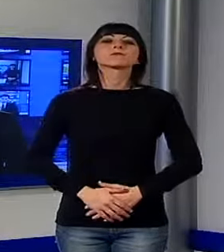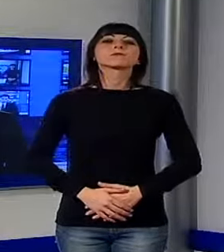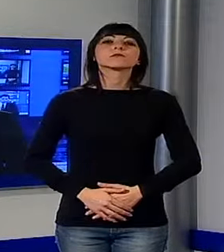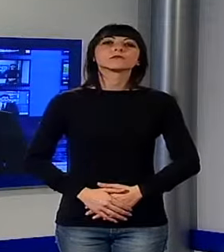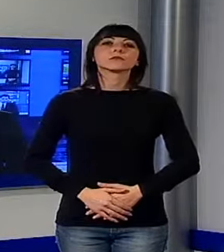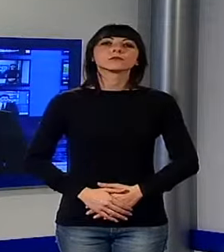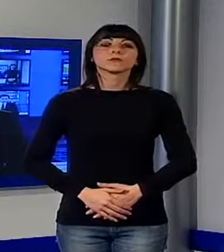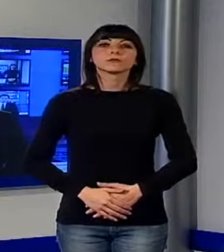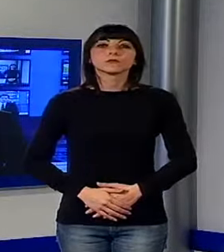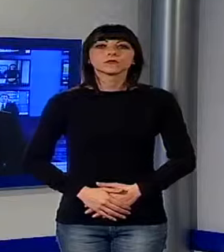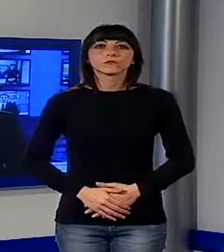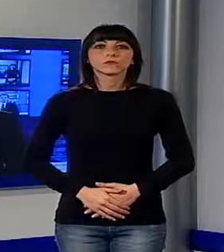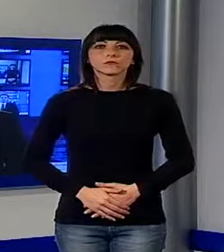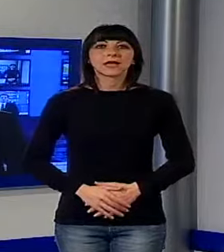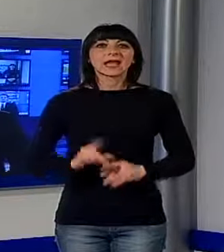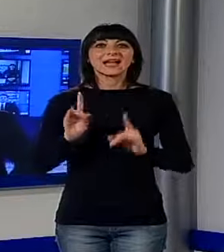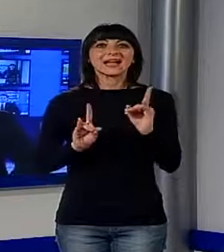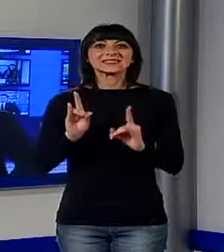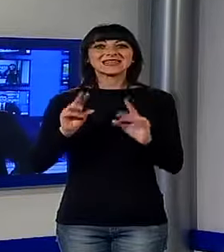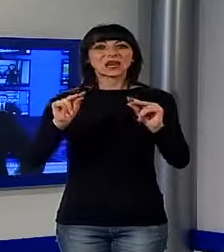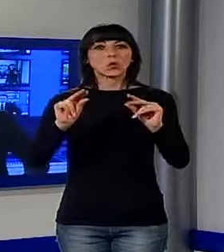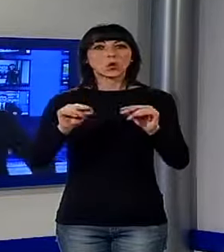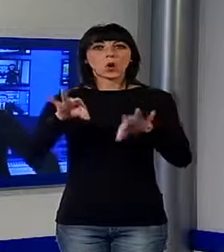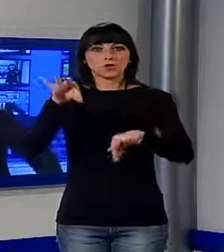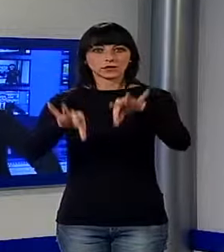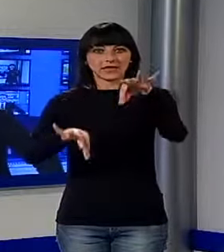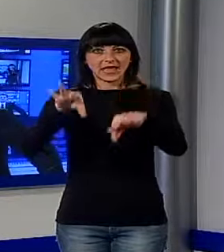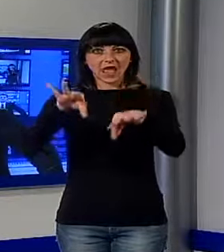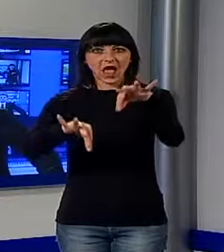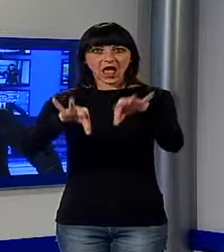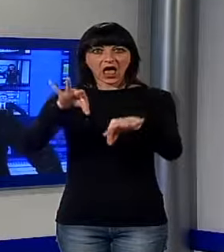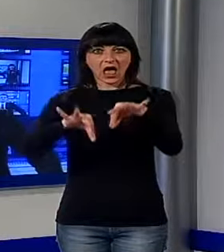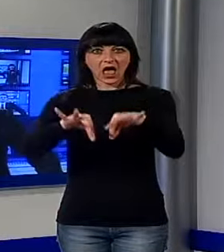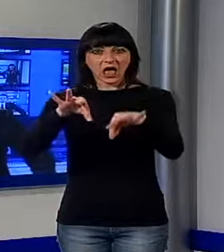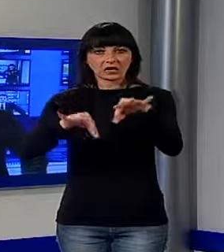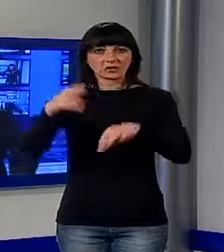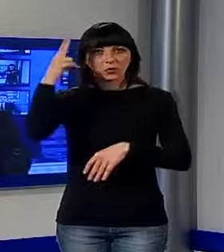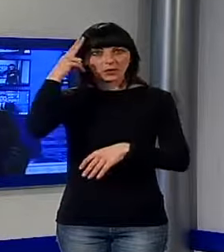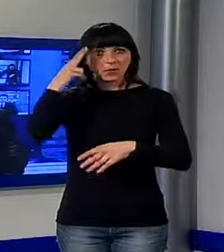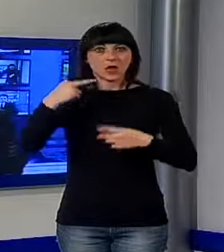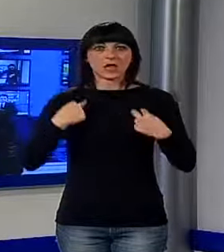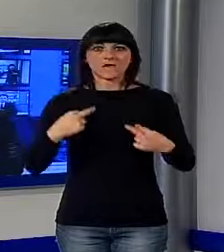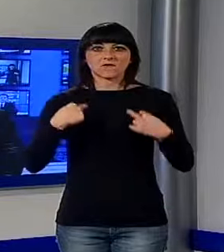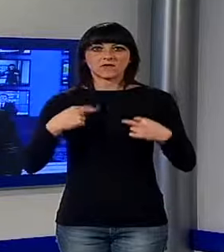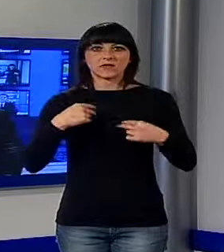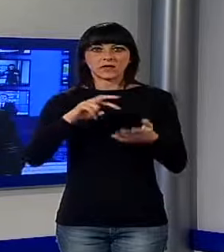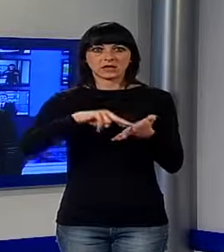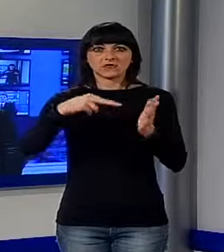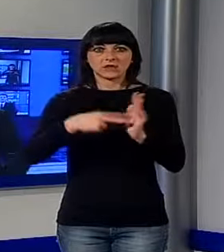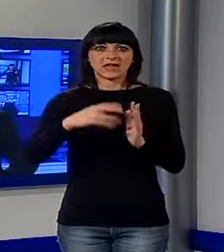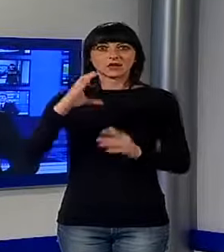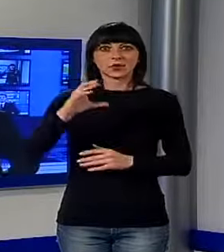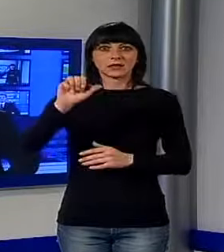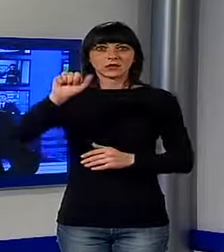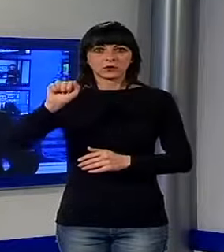A Castelnuovo è andato in scena lo spettacolo teatrale dedicato alla vita dell'ingegner Corradino da Scagno, il padre